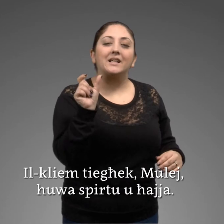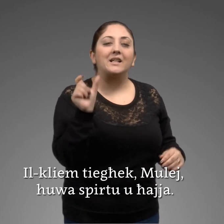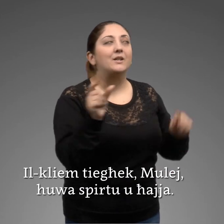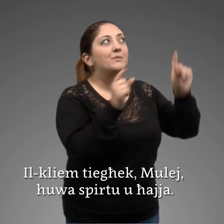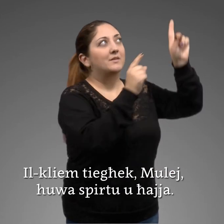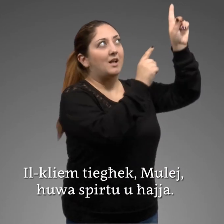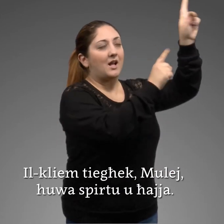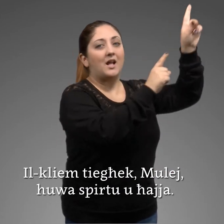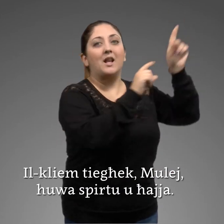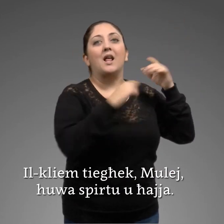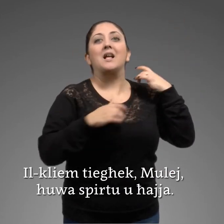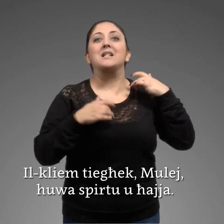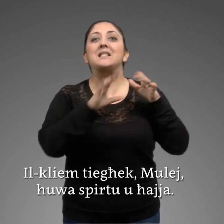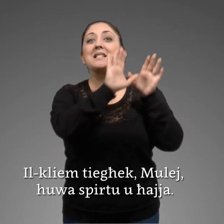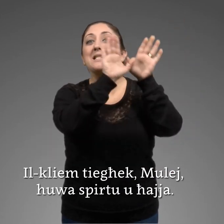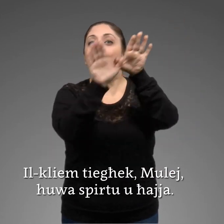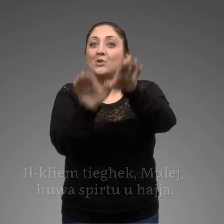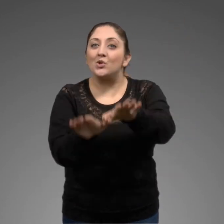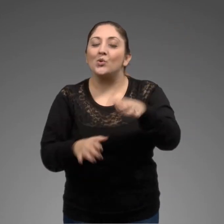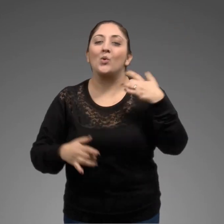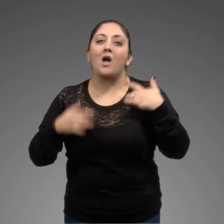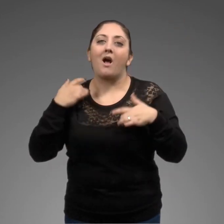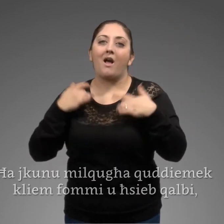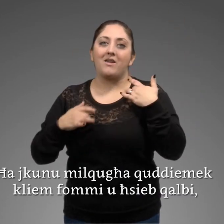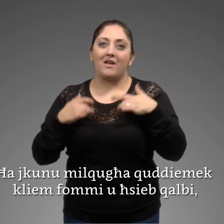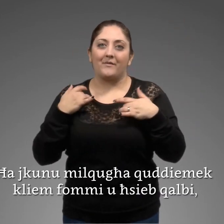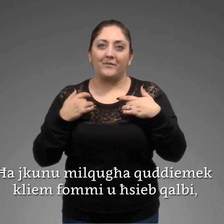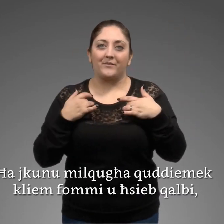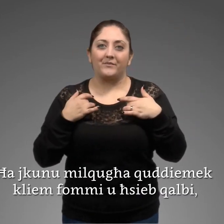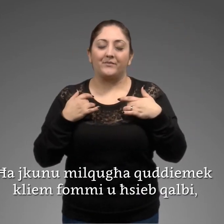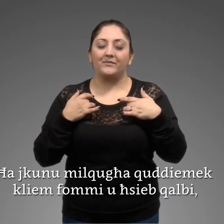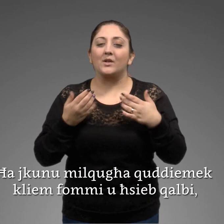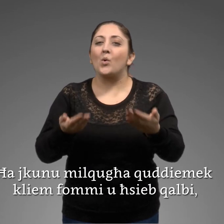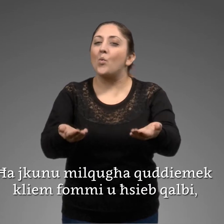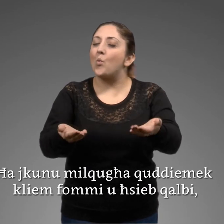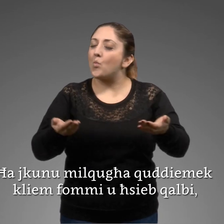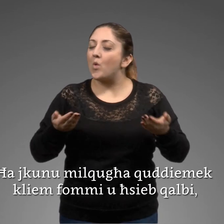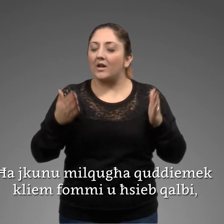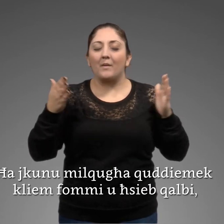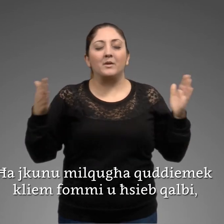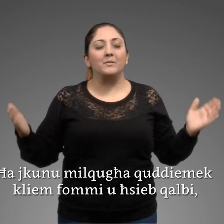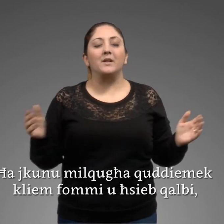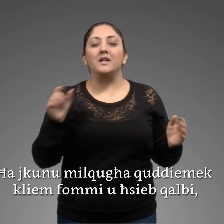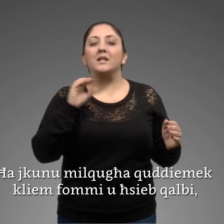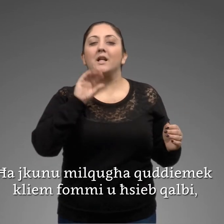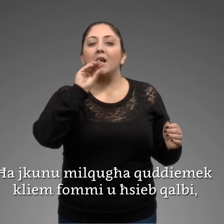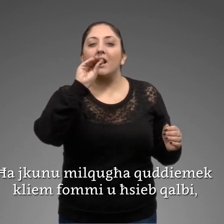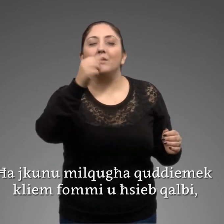u għaspirtu u ħajja ħajkunu mil-kwa u għaddijemek klim fommi u ħsip